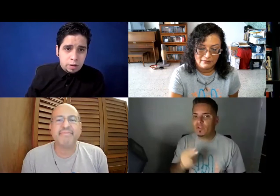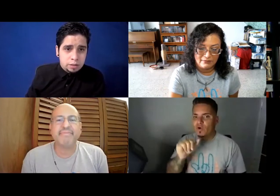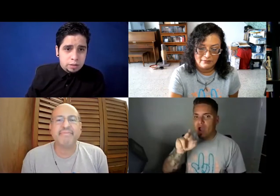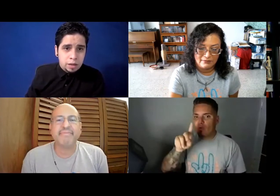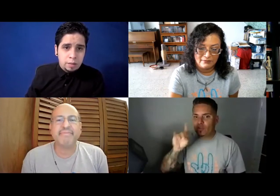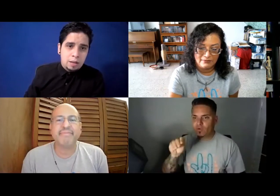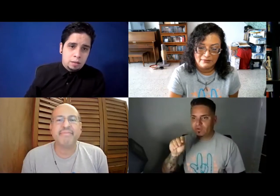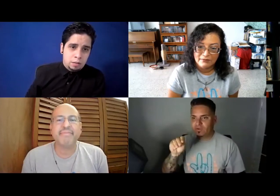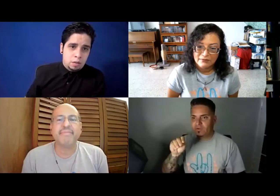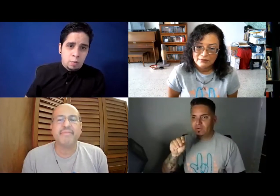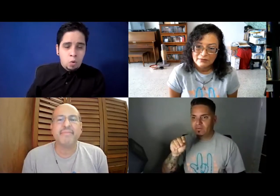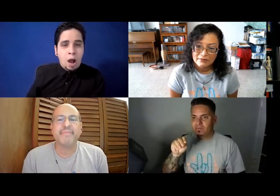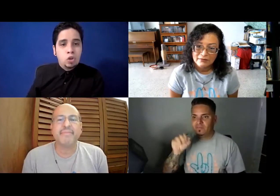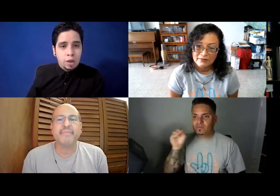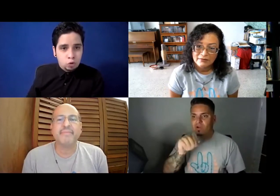Este, ¿verdad? Pon un audio de voz.